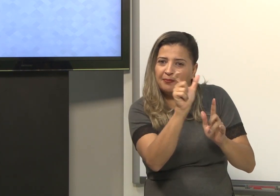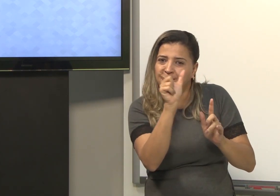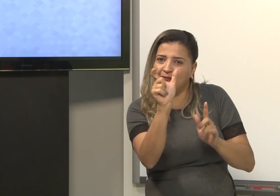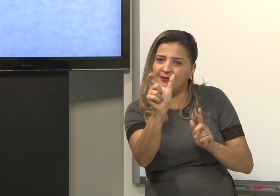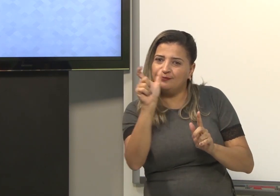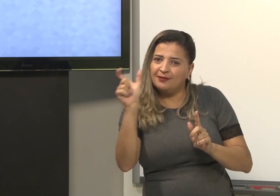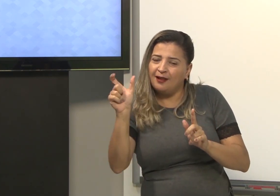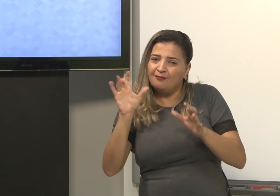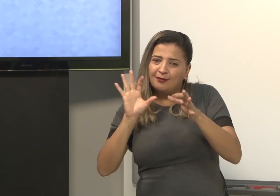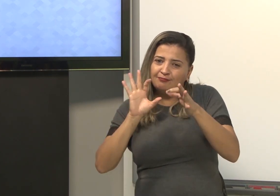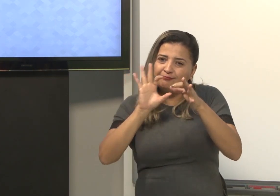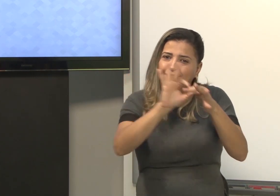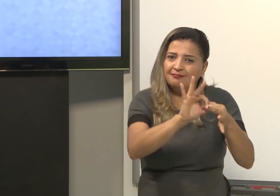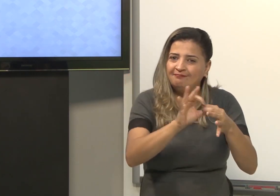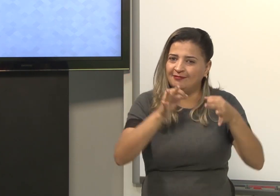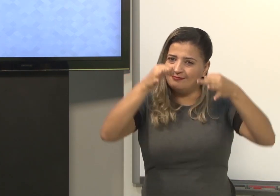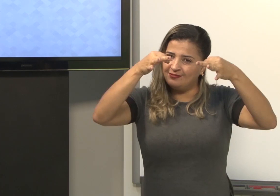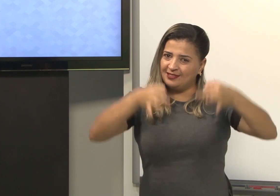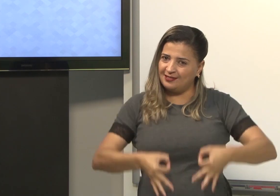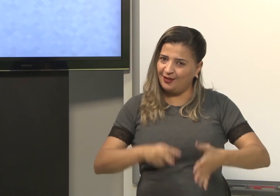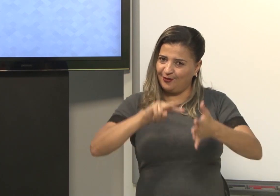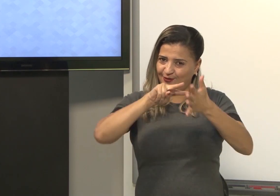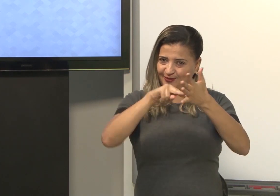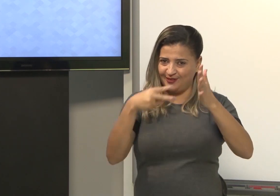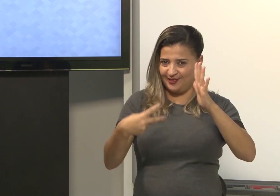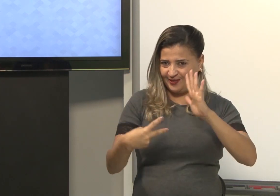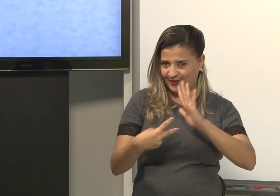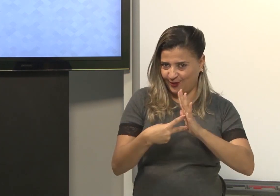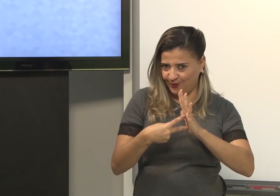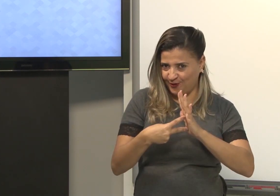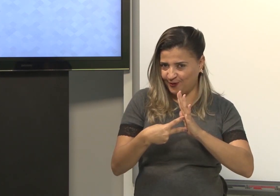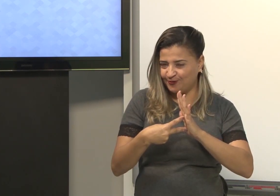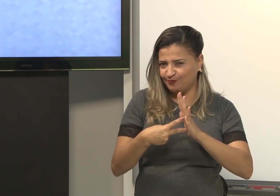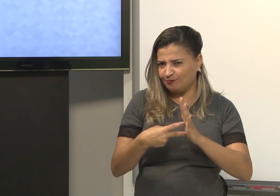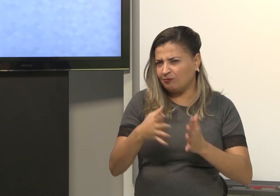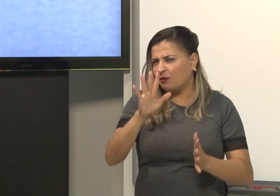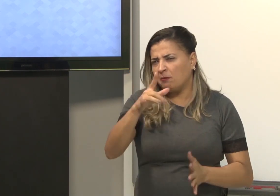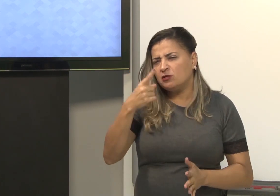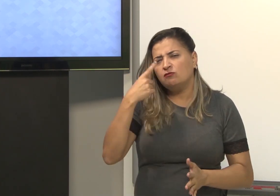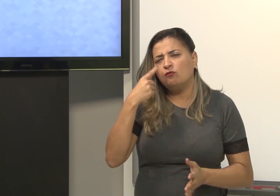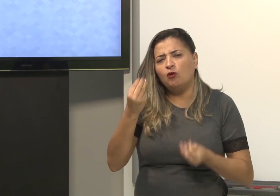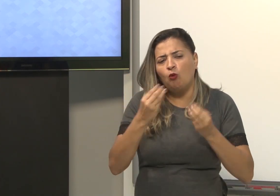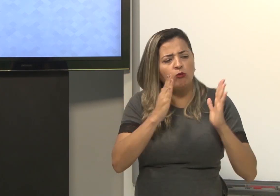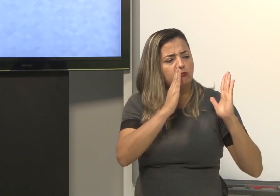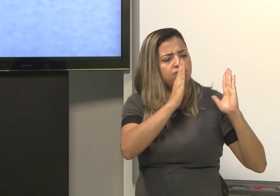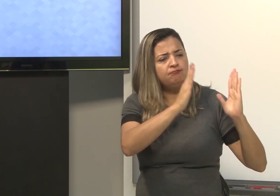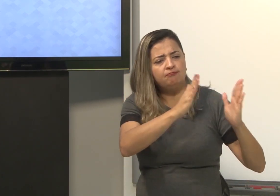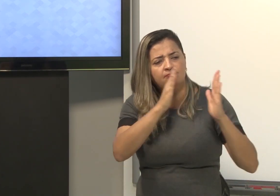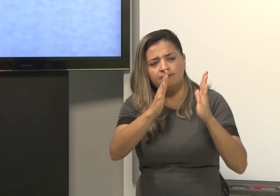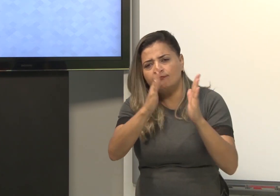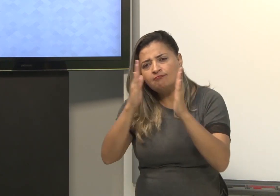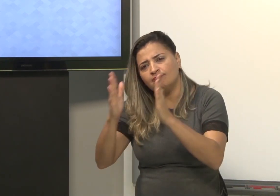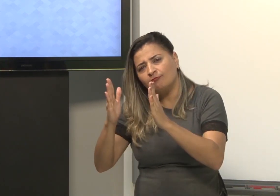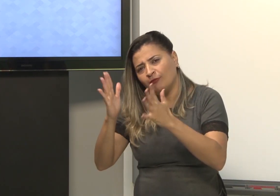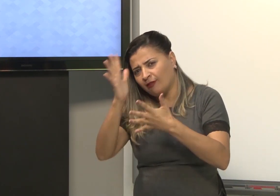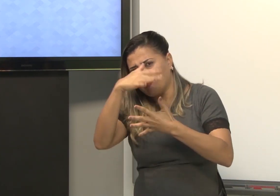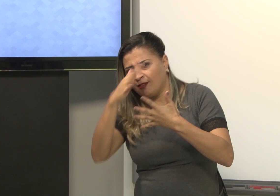palavras dentro do contexto, com cada um com seu significado. Então vamos observar a ordem em libras. Então vamos